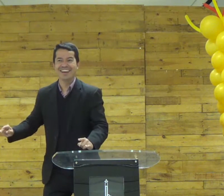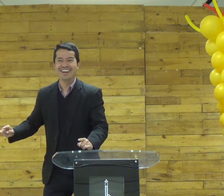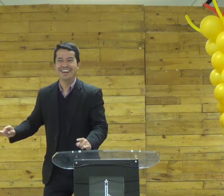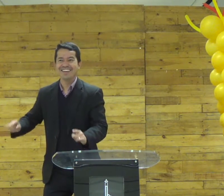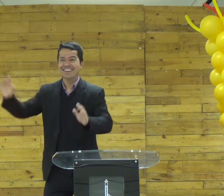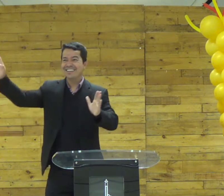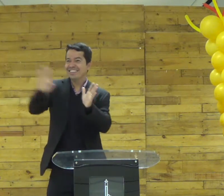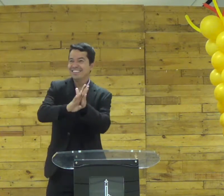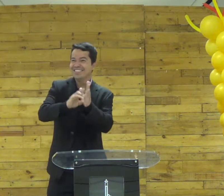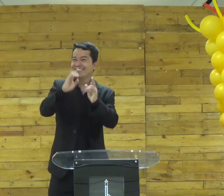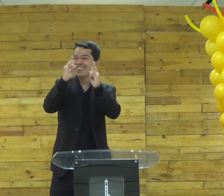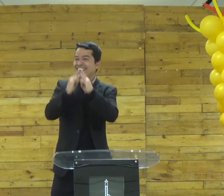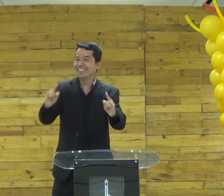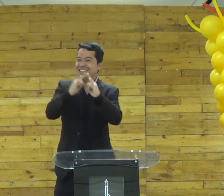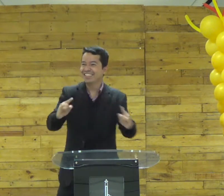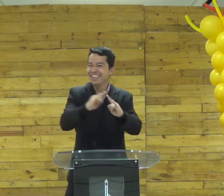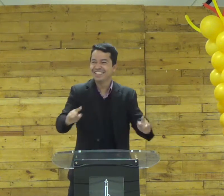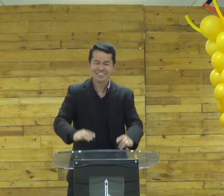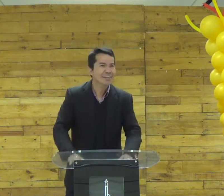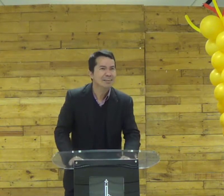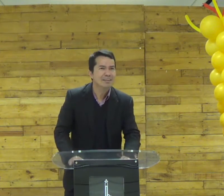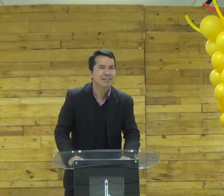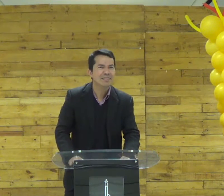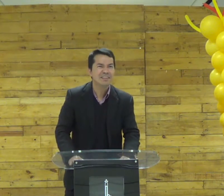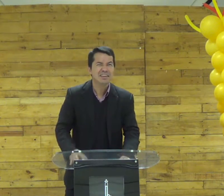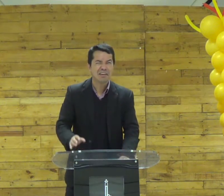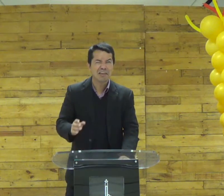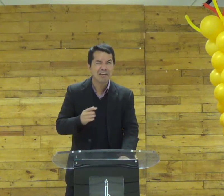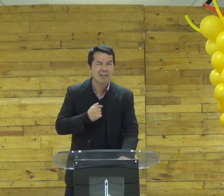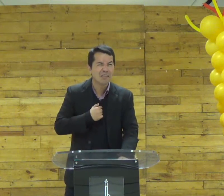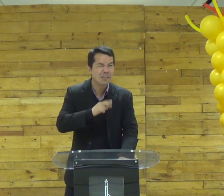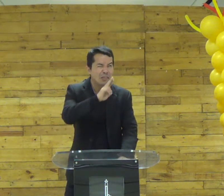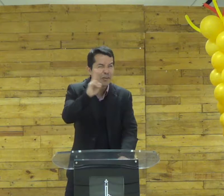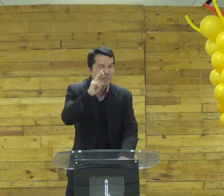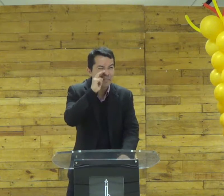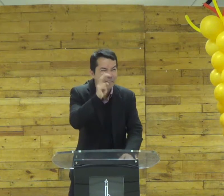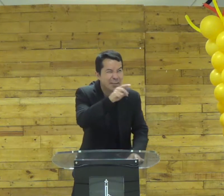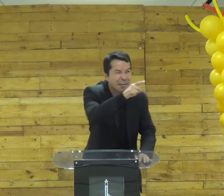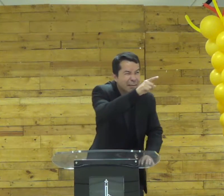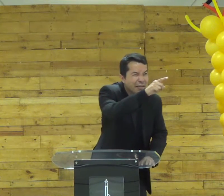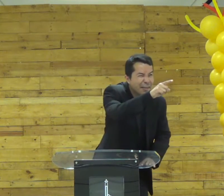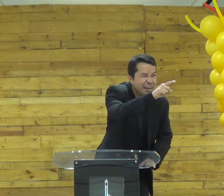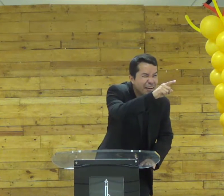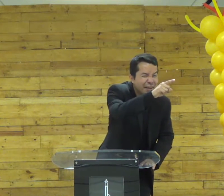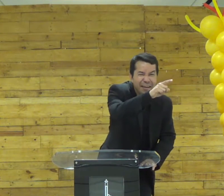tenda e você sabe tenda mas o meu nome tá